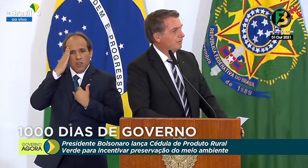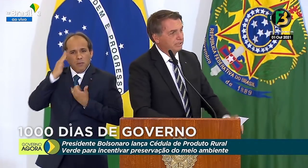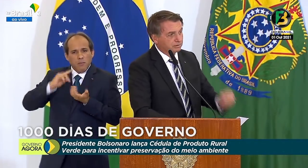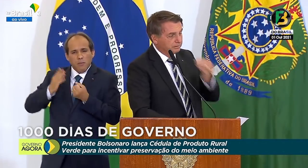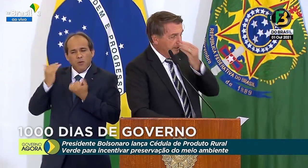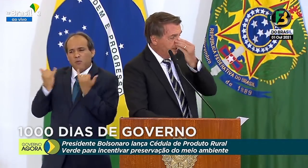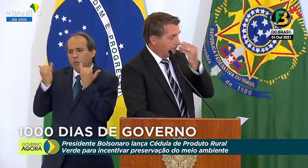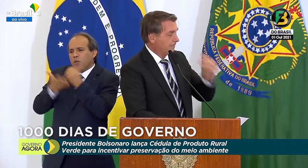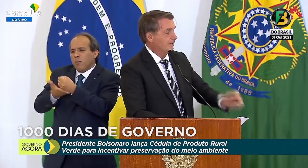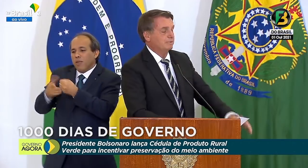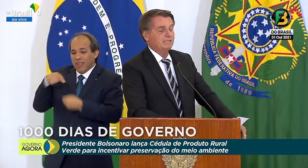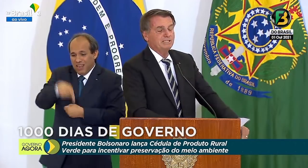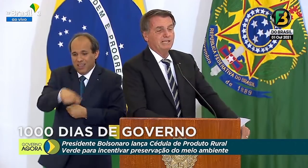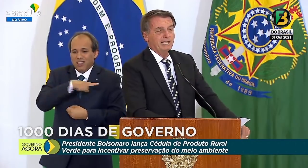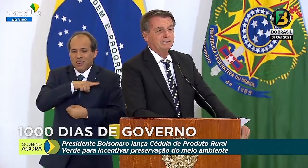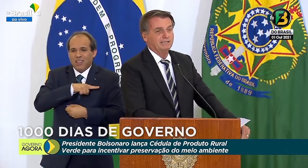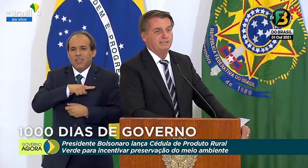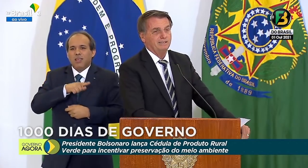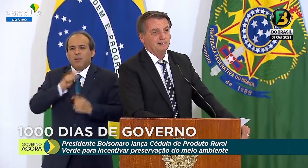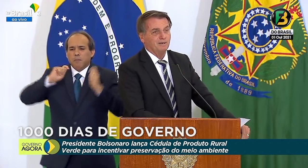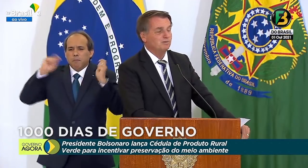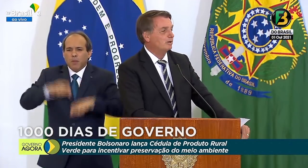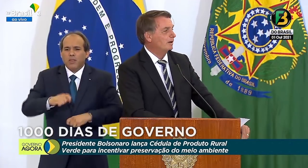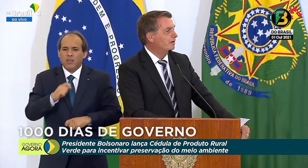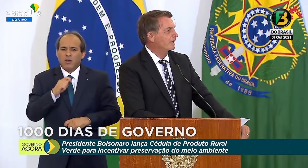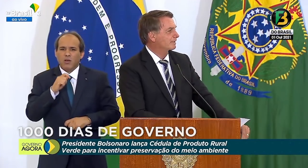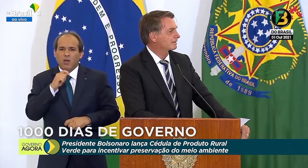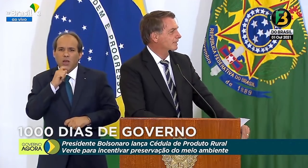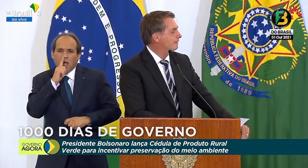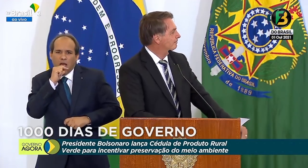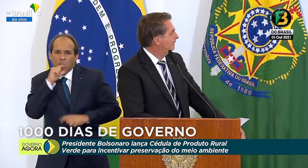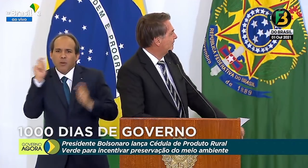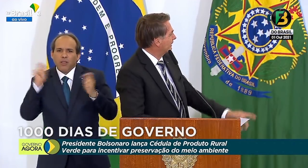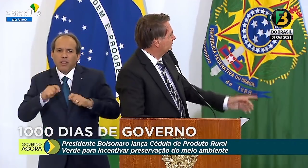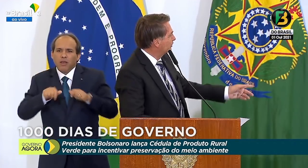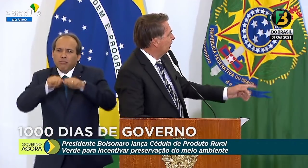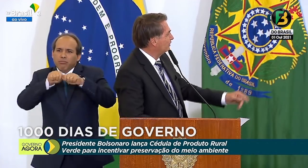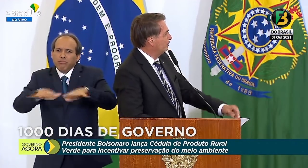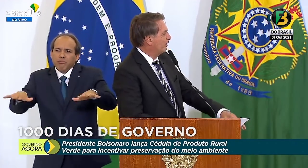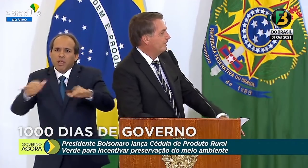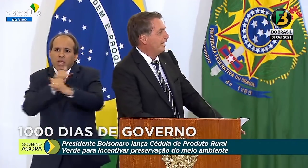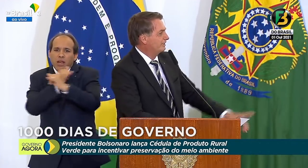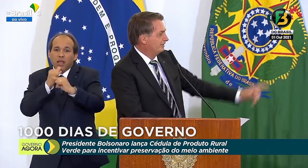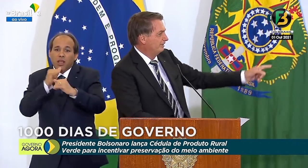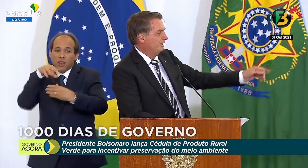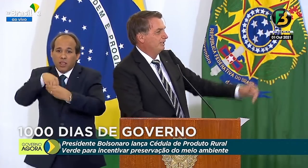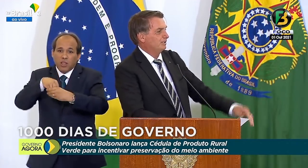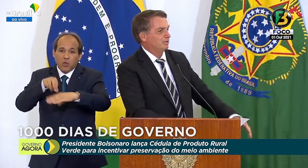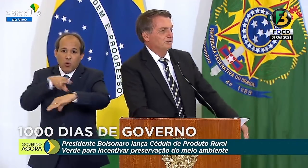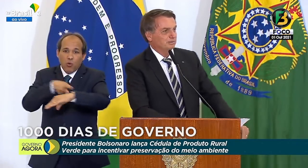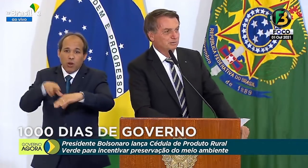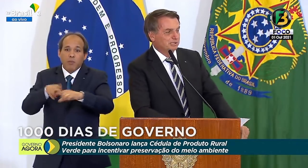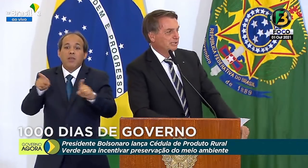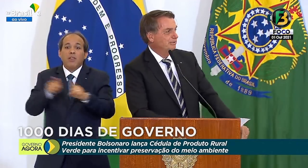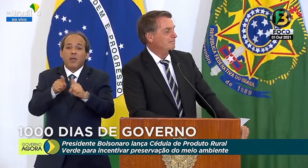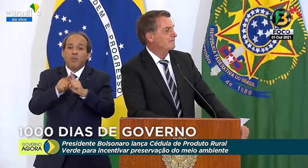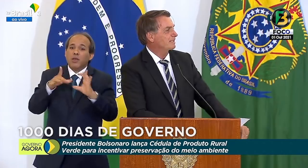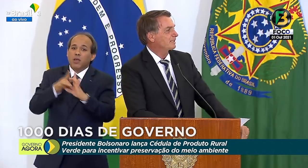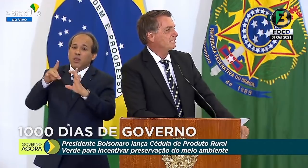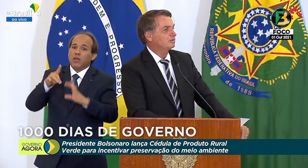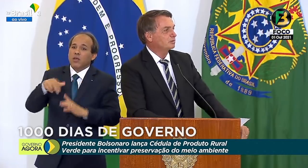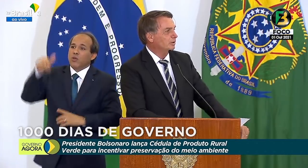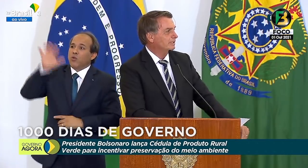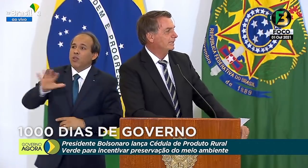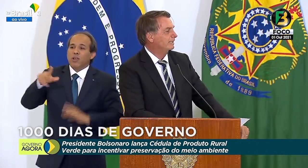potencial hídrico para termos energia elétrica, não só para Roraima, mas para todo o Nordeste do Ciro